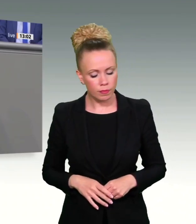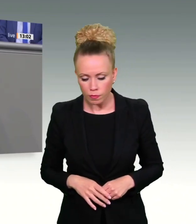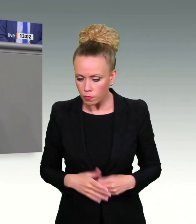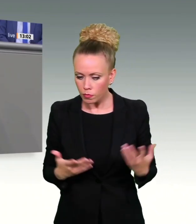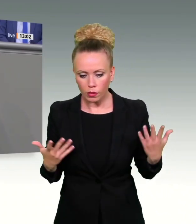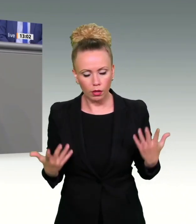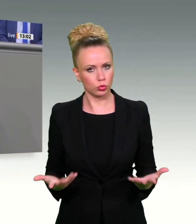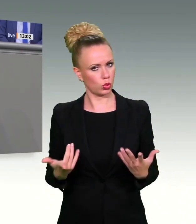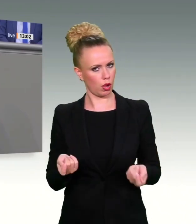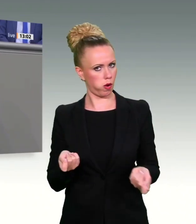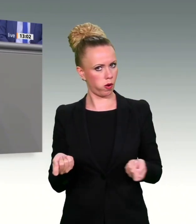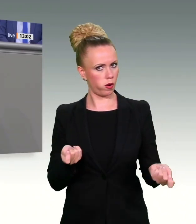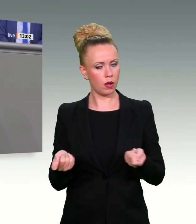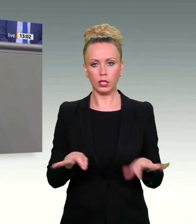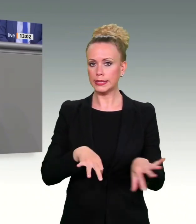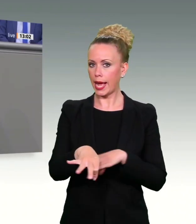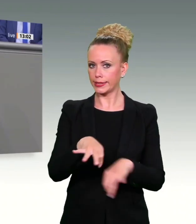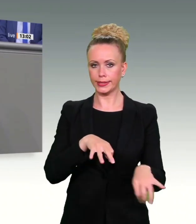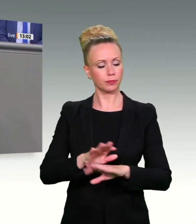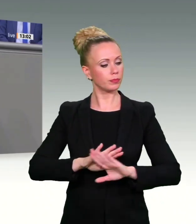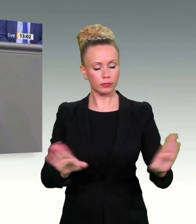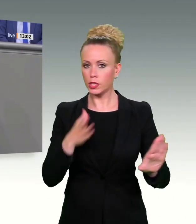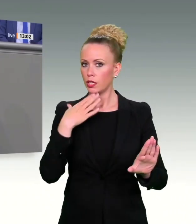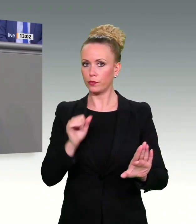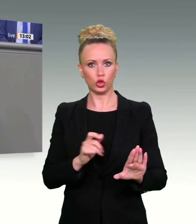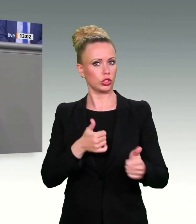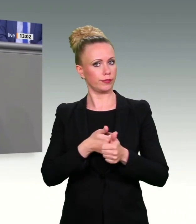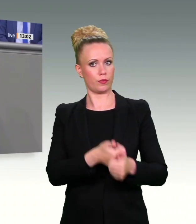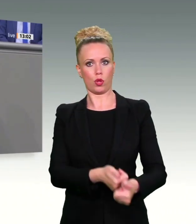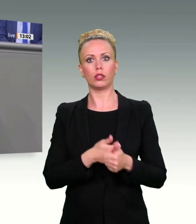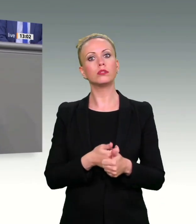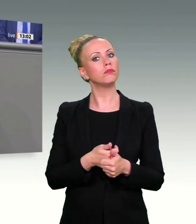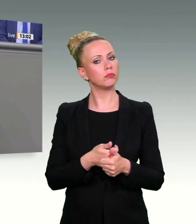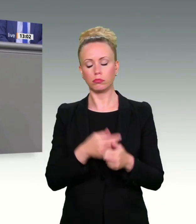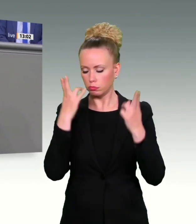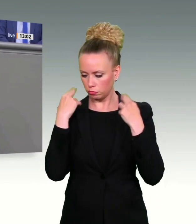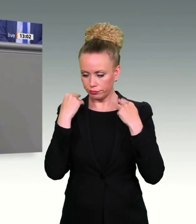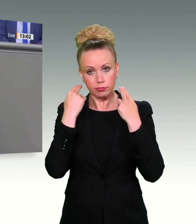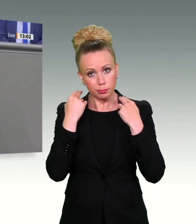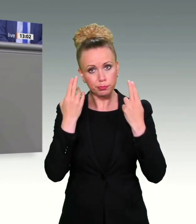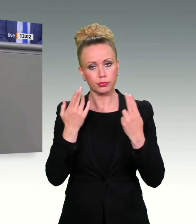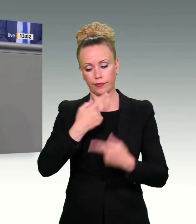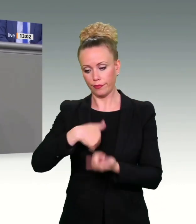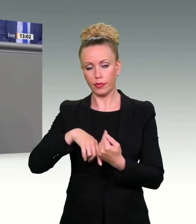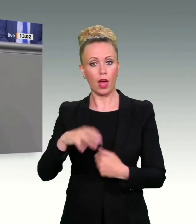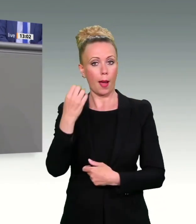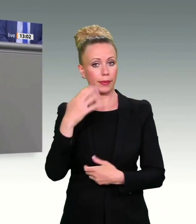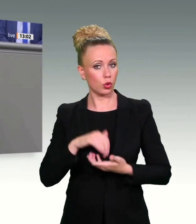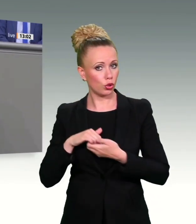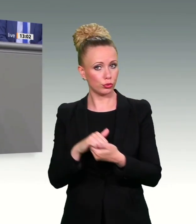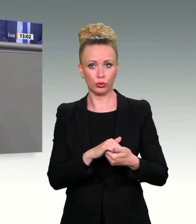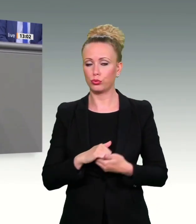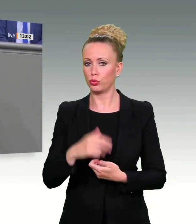Sie hier aufführen. Und dieser Masche werden wir nicht folgen. Wir werden als Ampelkoalition eine gute Lösung finden, einen guten